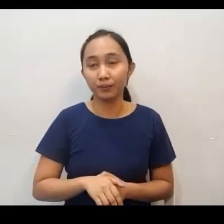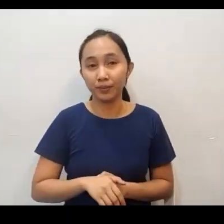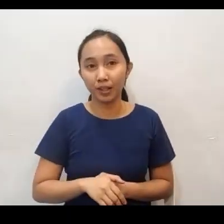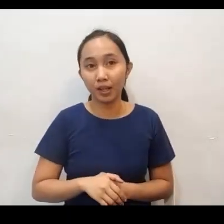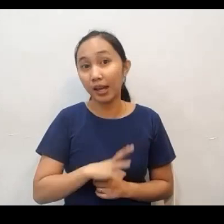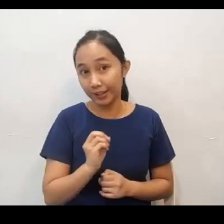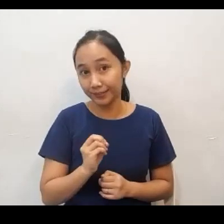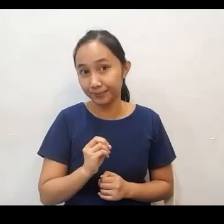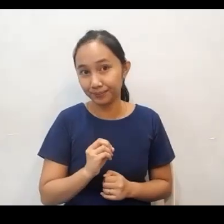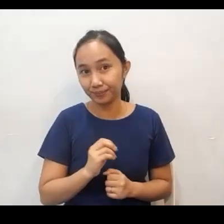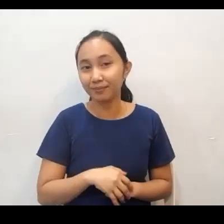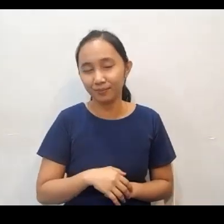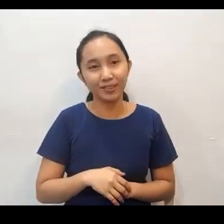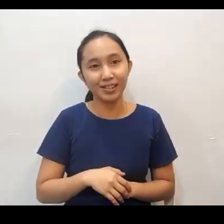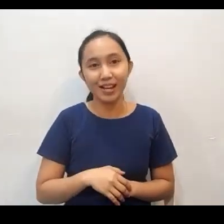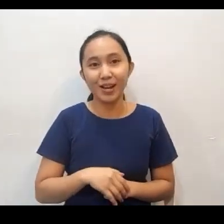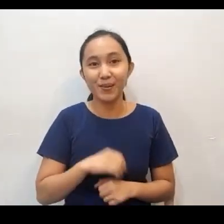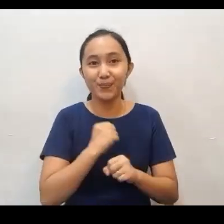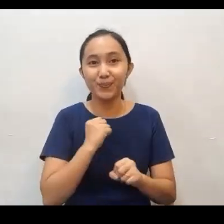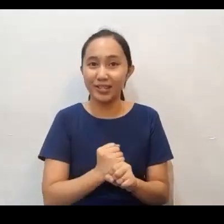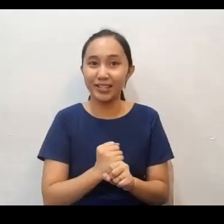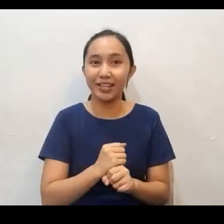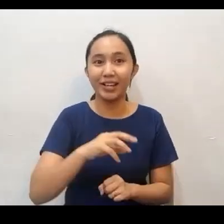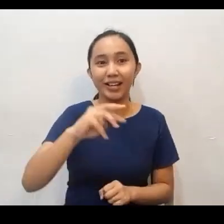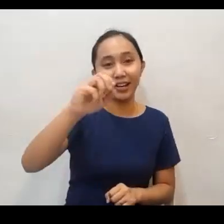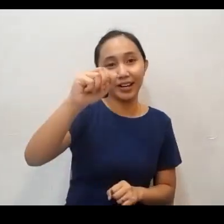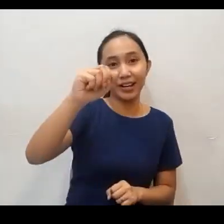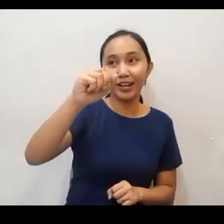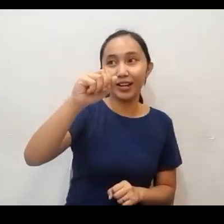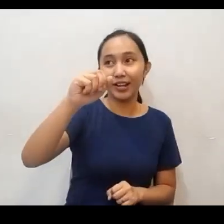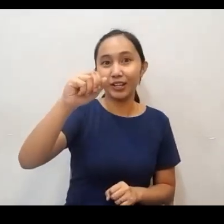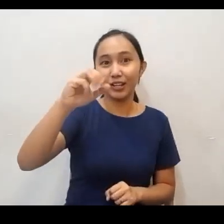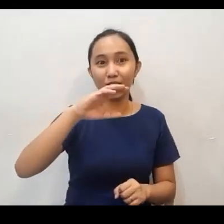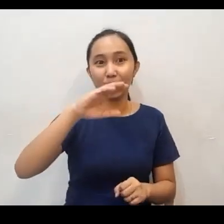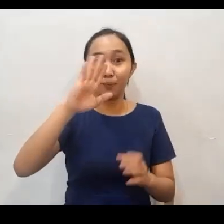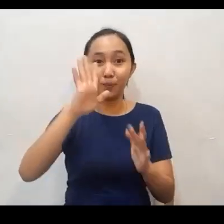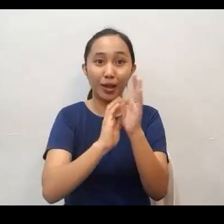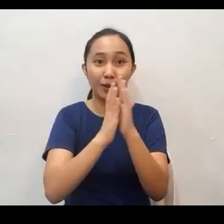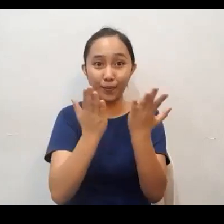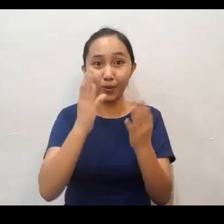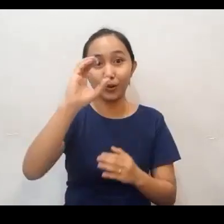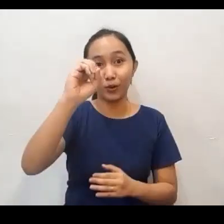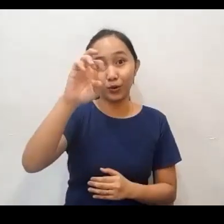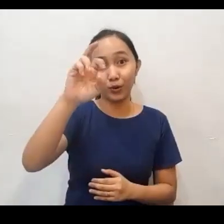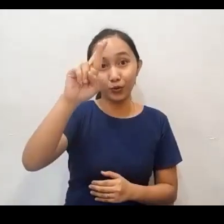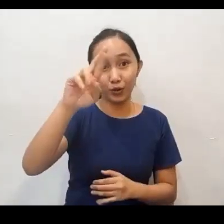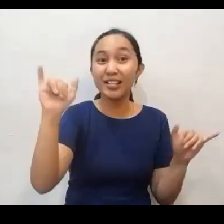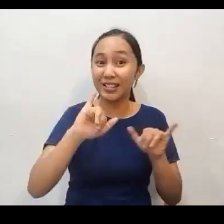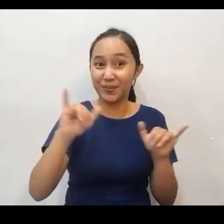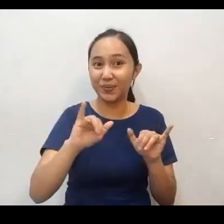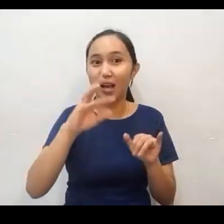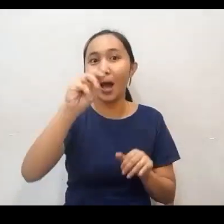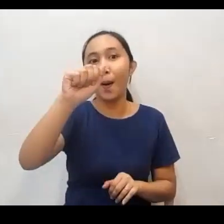At kanyang nilagyan nito ng balot na manual book ng kumpanya. So, he read. But